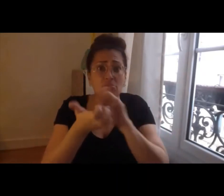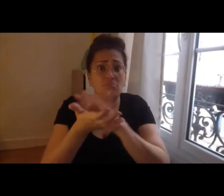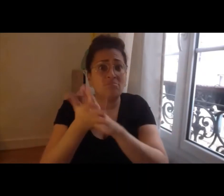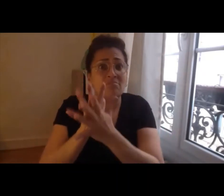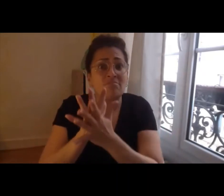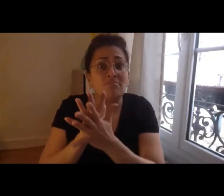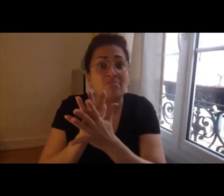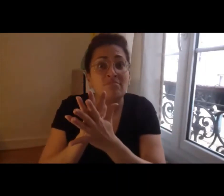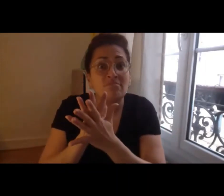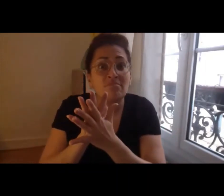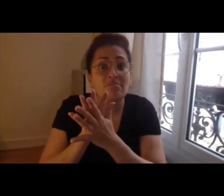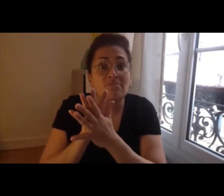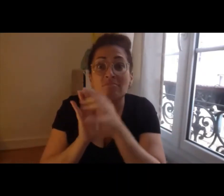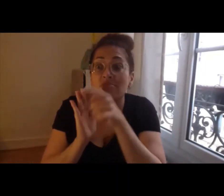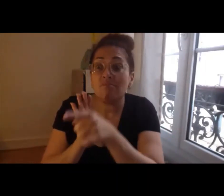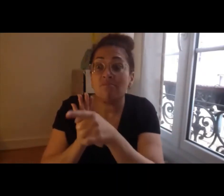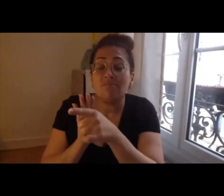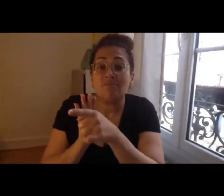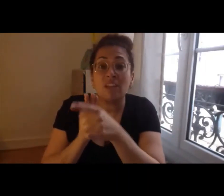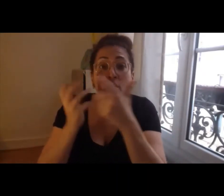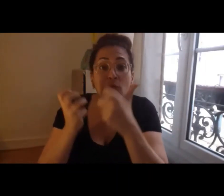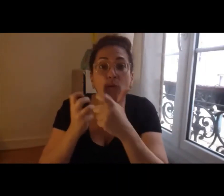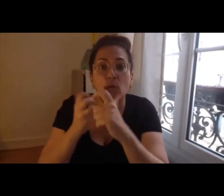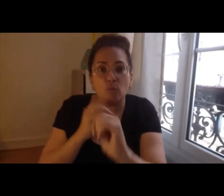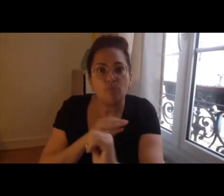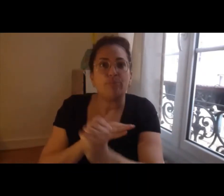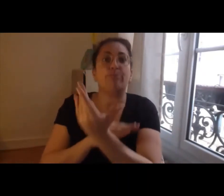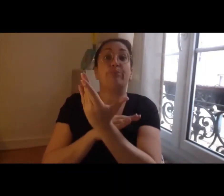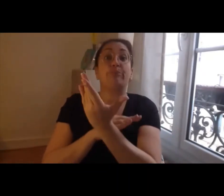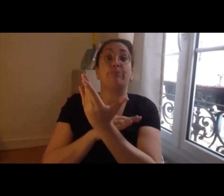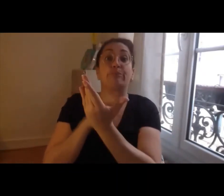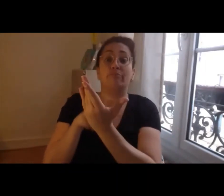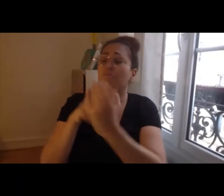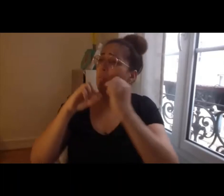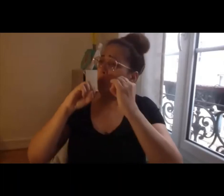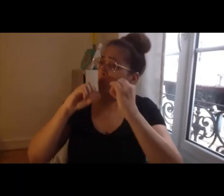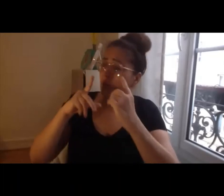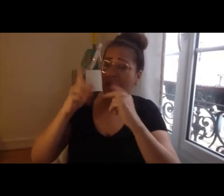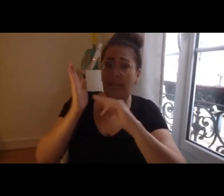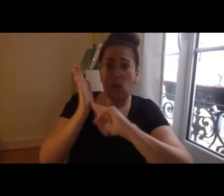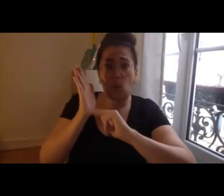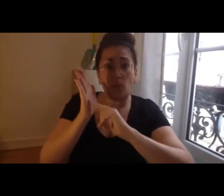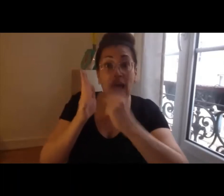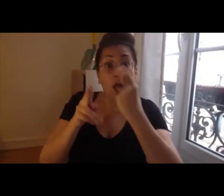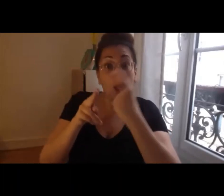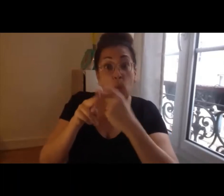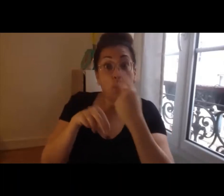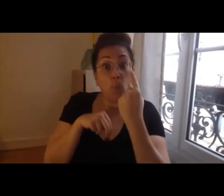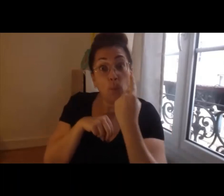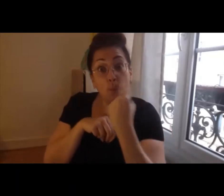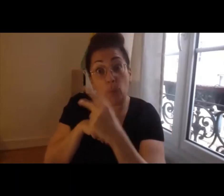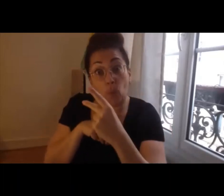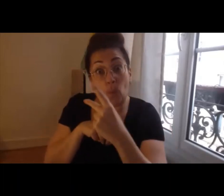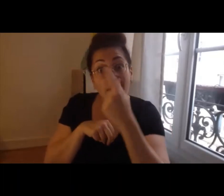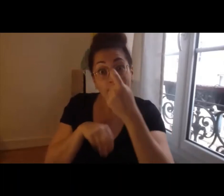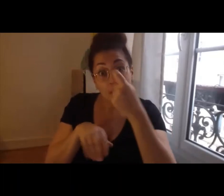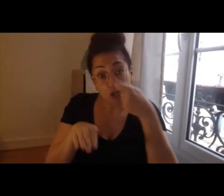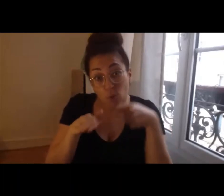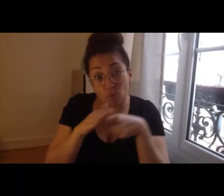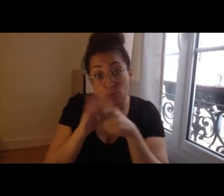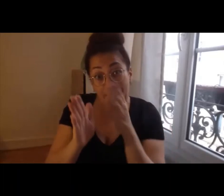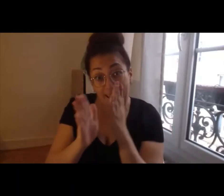qui vont se positionner comme porteurs de projets et après qui vont s'associer avec un organisme de